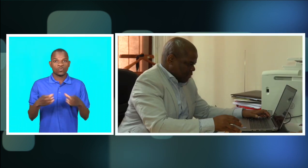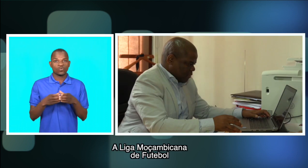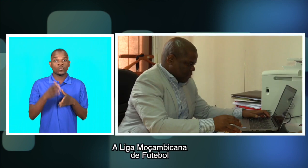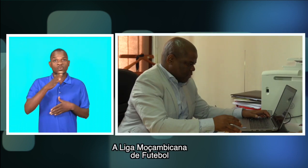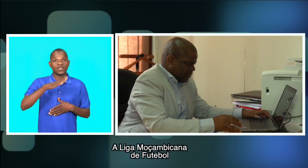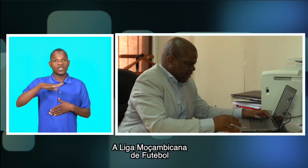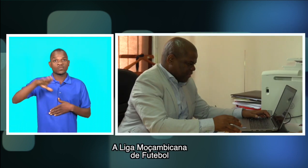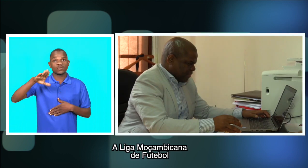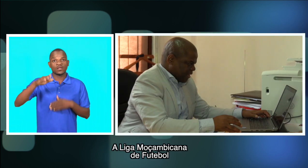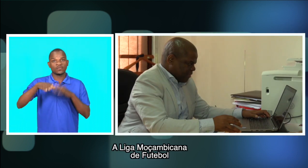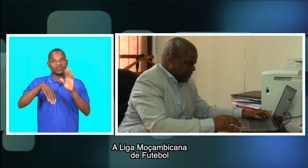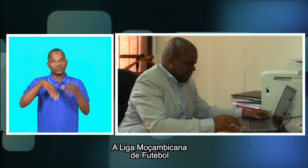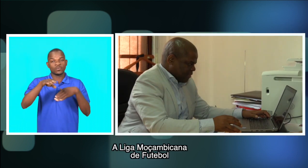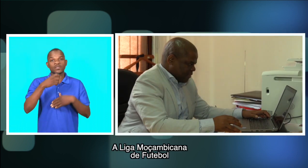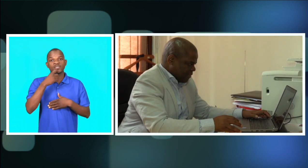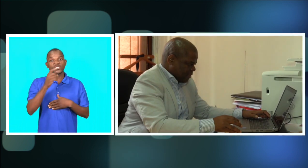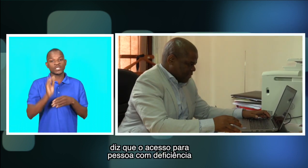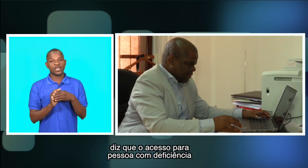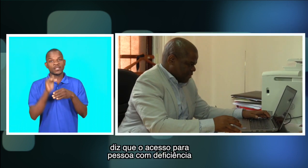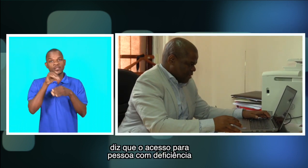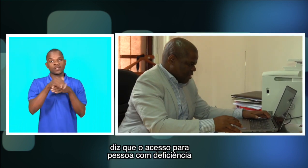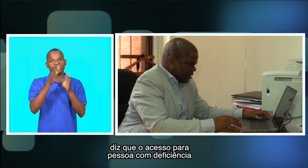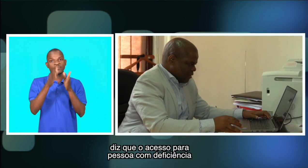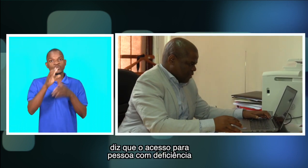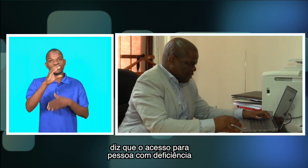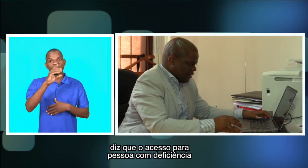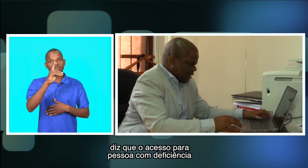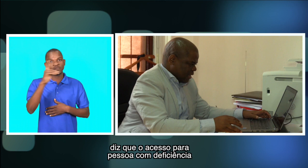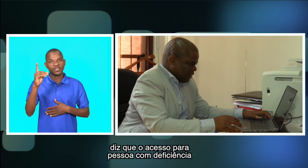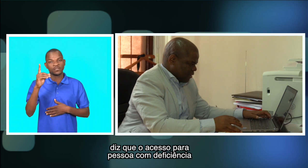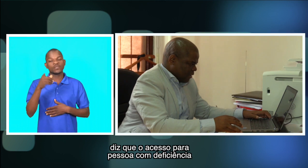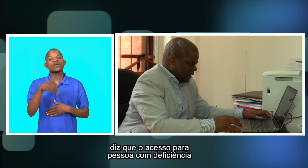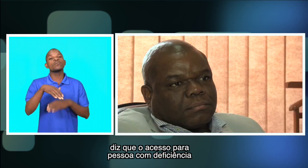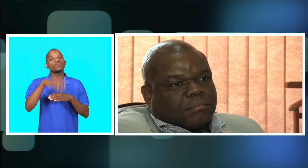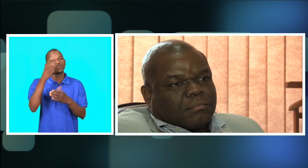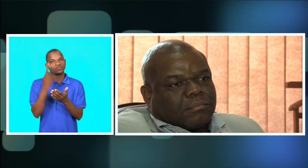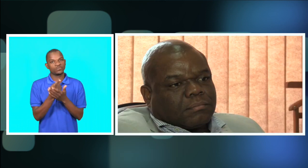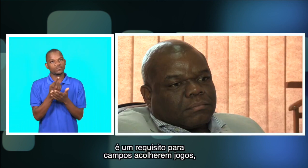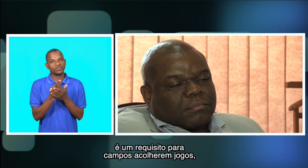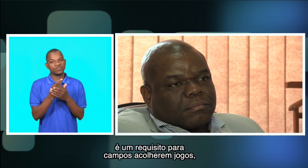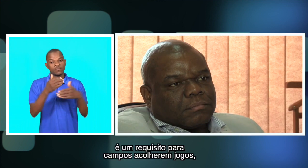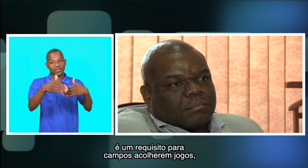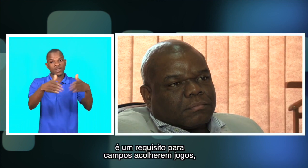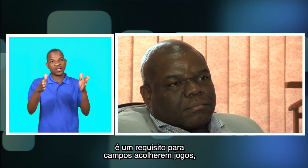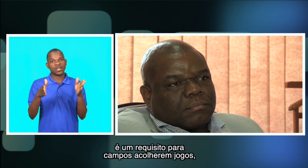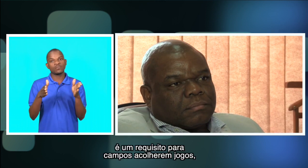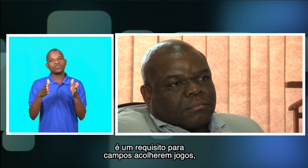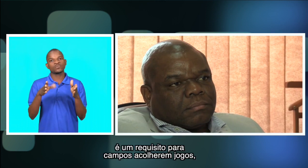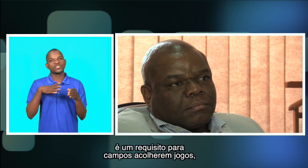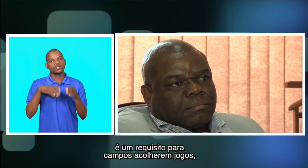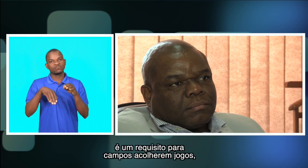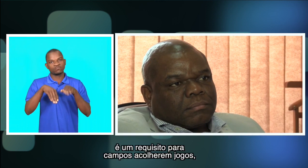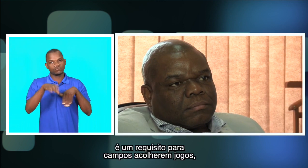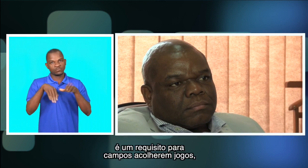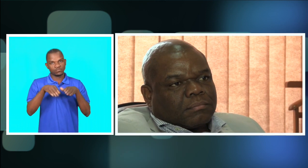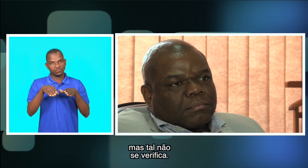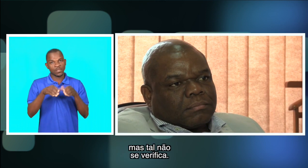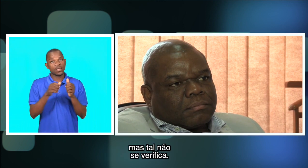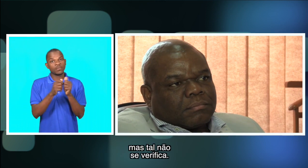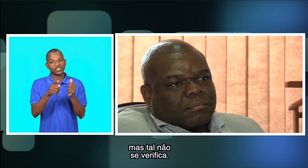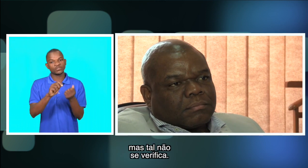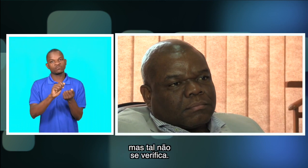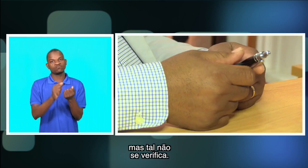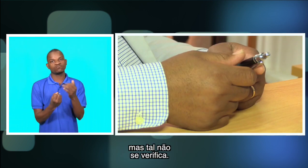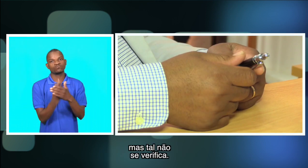isso. A Liga Moçambicana de Futebol diz que o acesso para pessoas com deficiência é um requisito para campos de acolher em